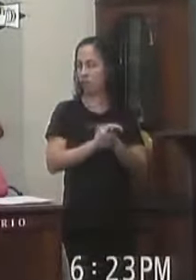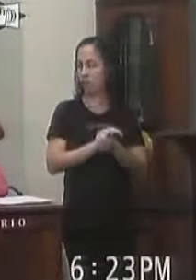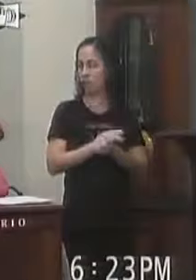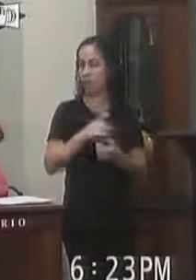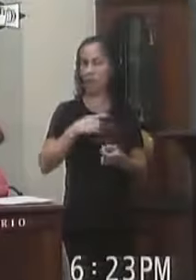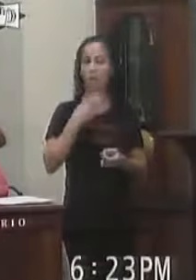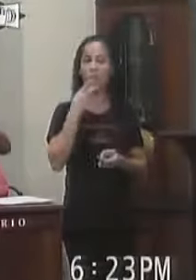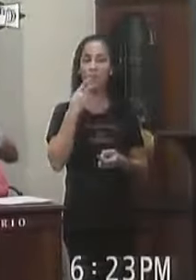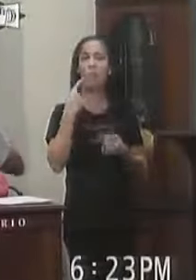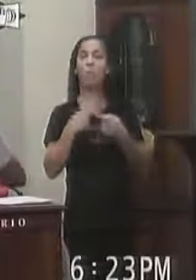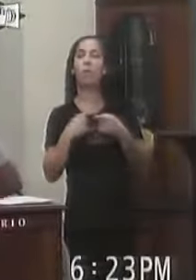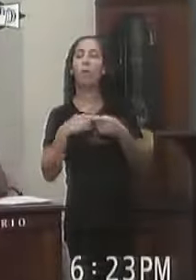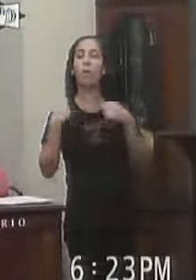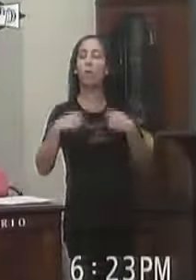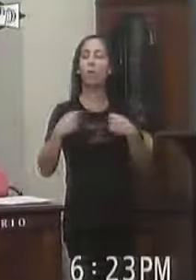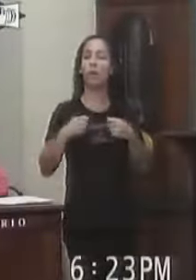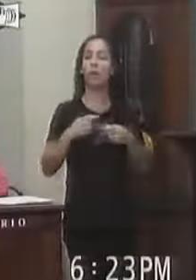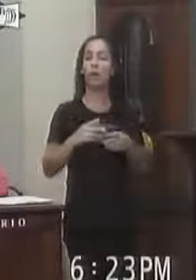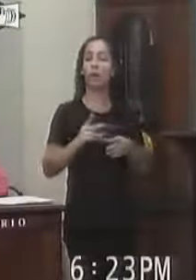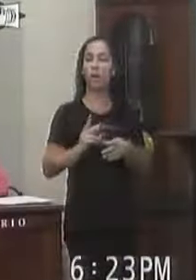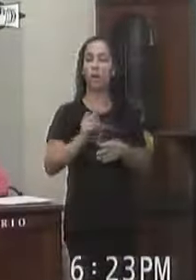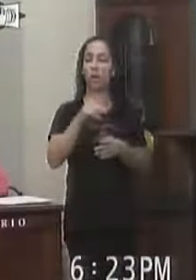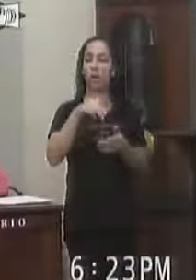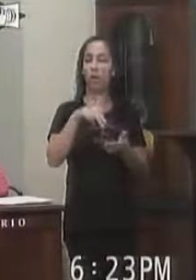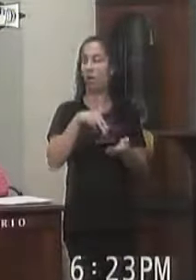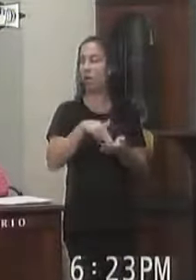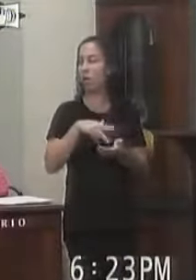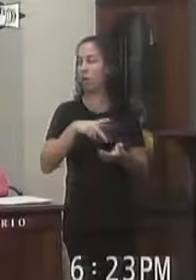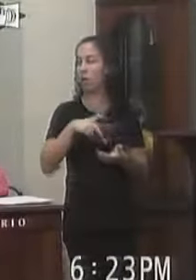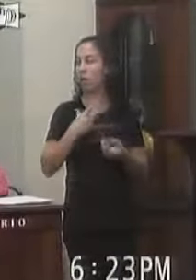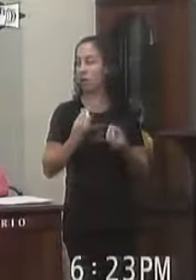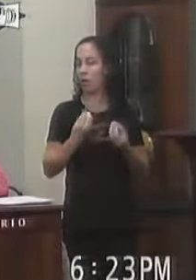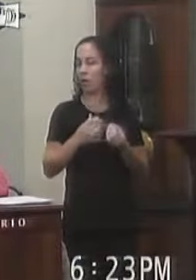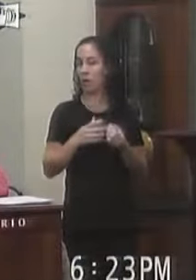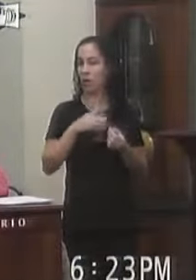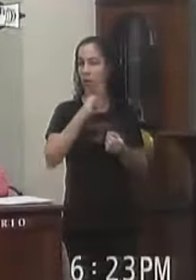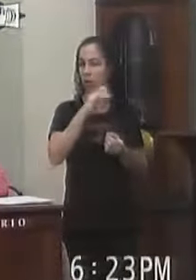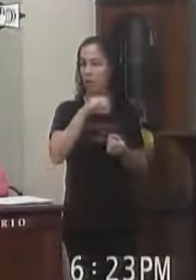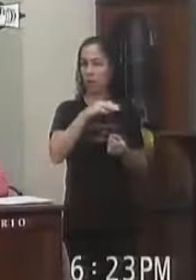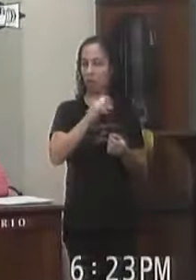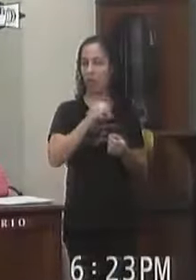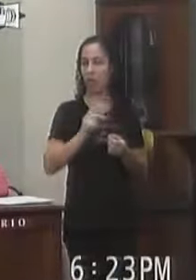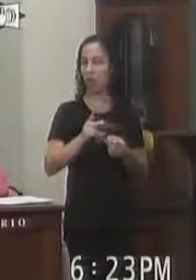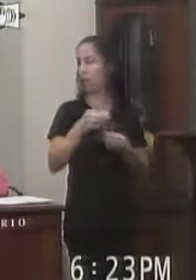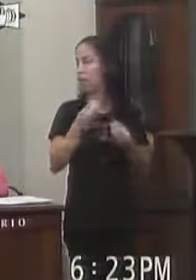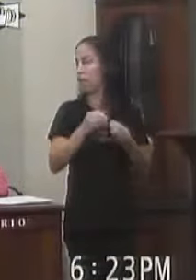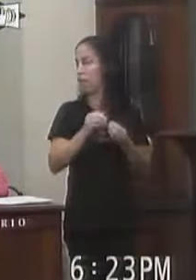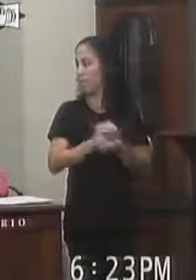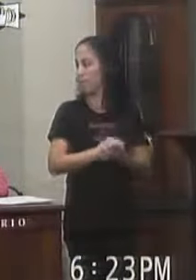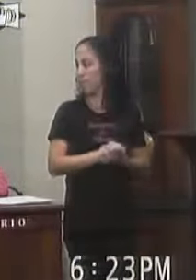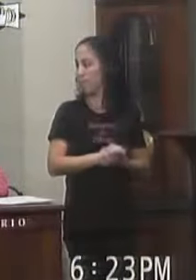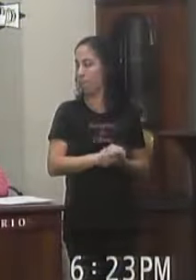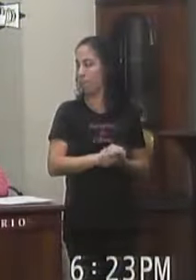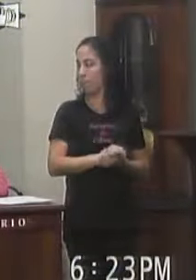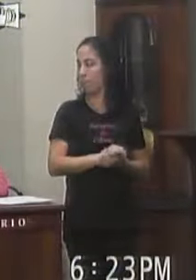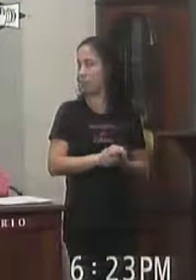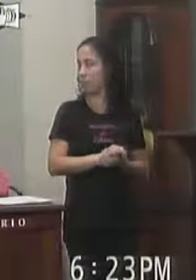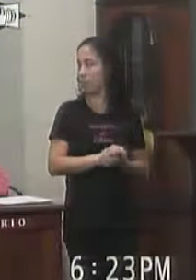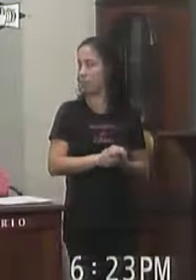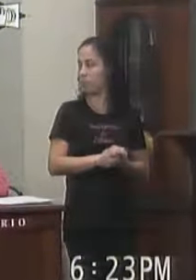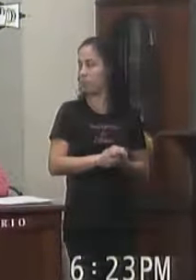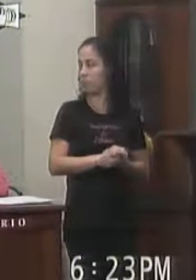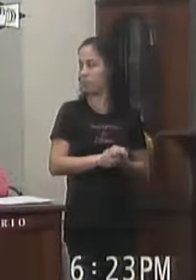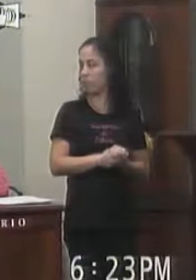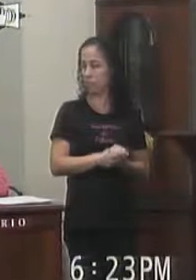justificativo Que existe necessidade De se exercer Efetivo controle patrimonial Dos bens permanentes Ao acervo Dessa Câmara Também